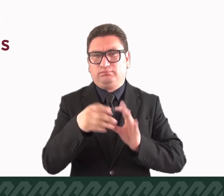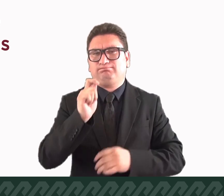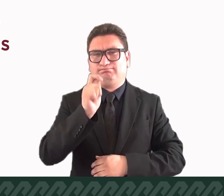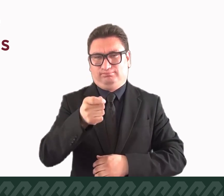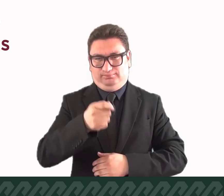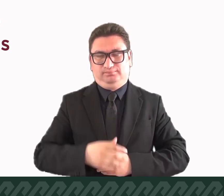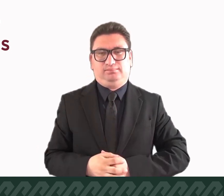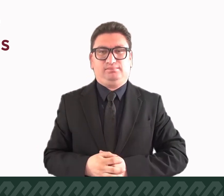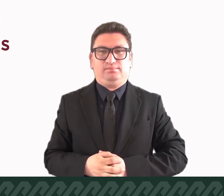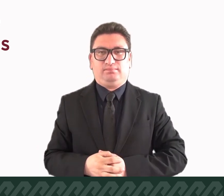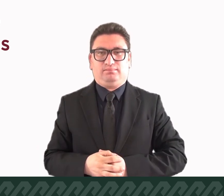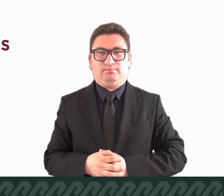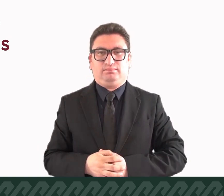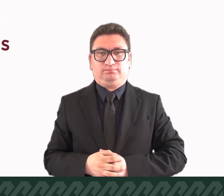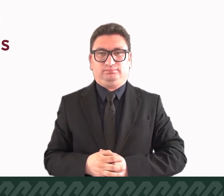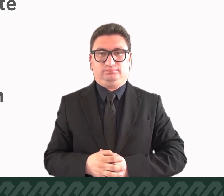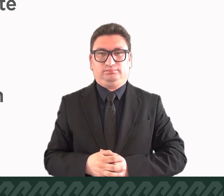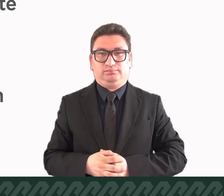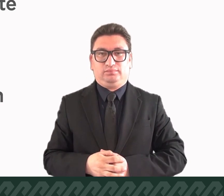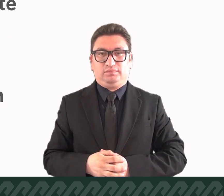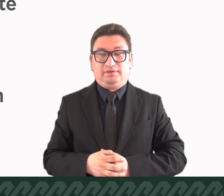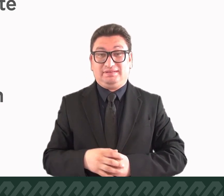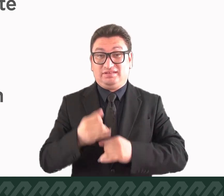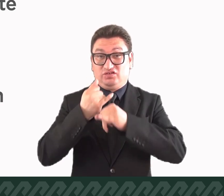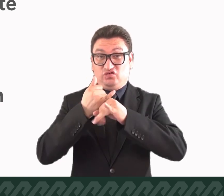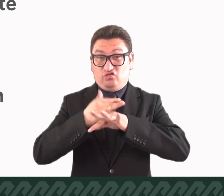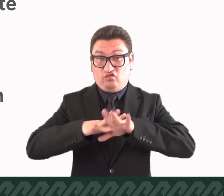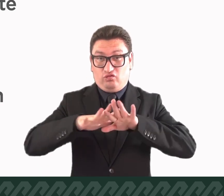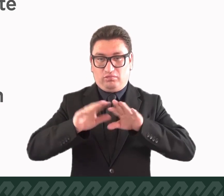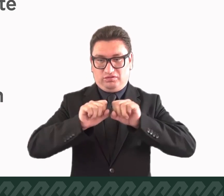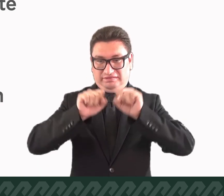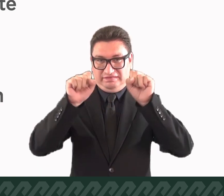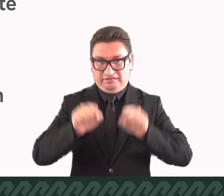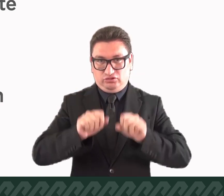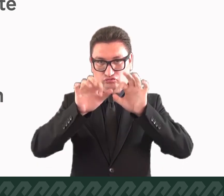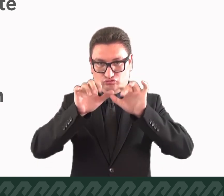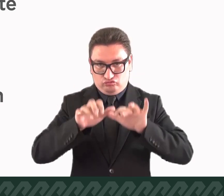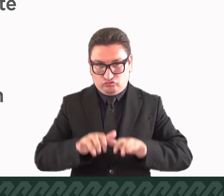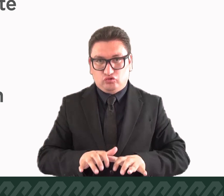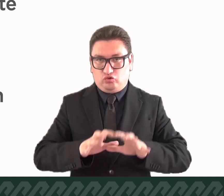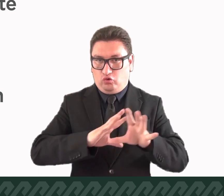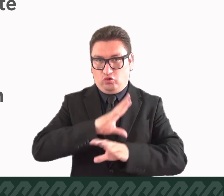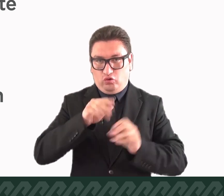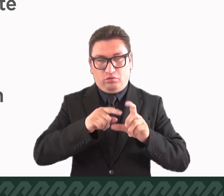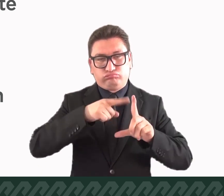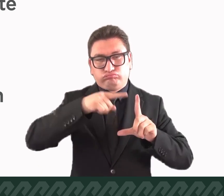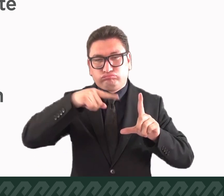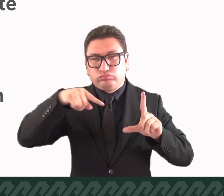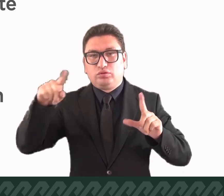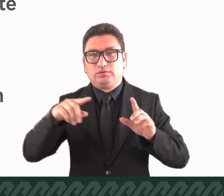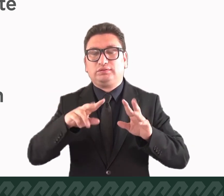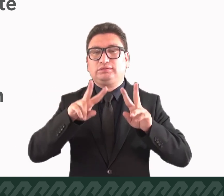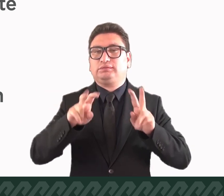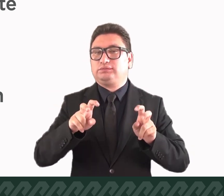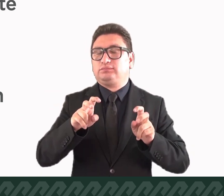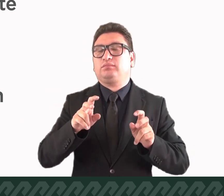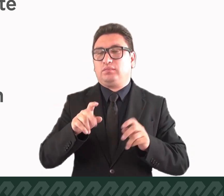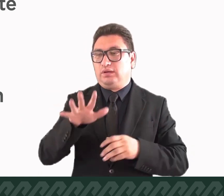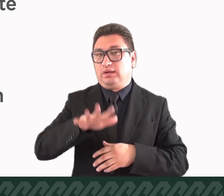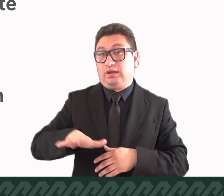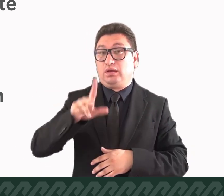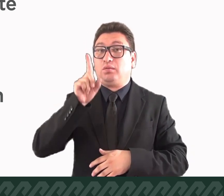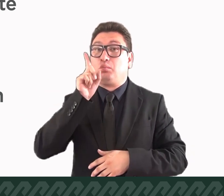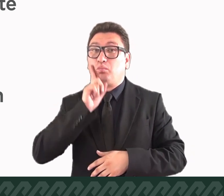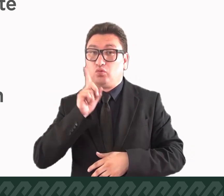este rubro son Recopilar sistemáticamente datos y estadísticas sobre la